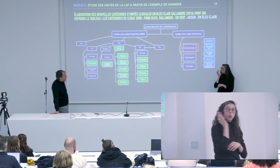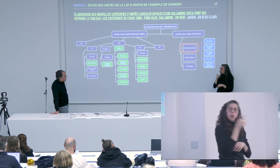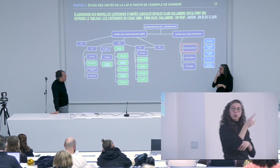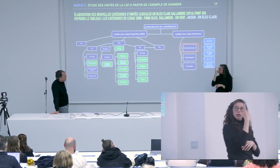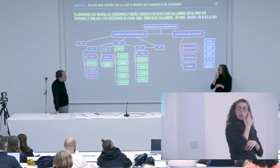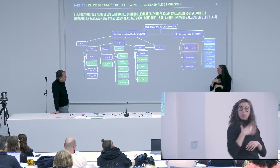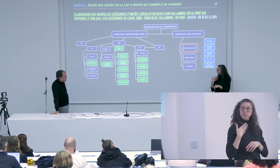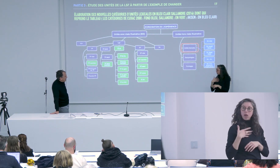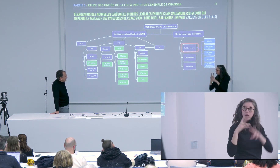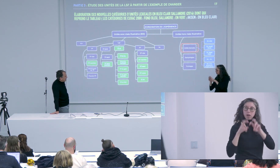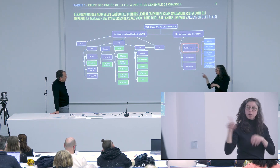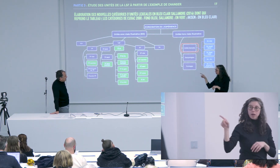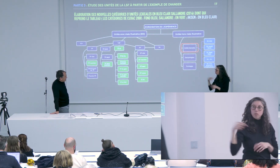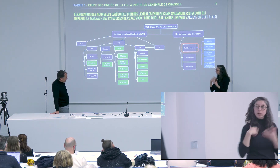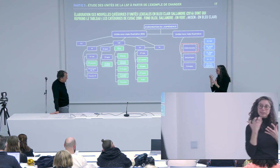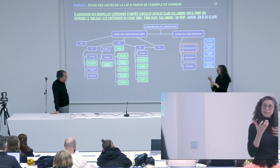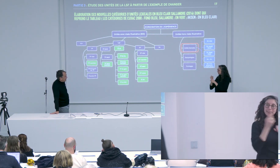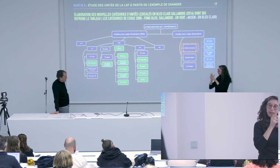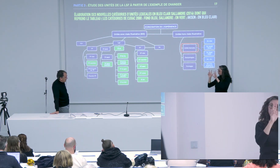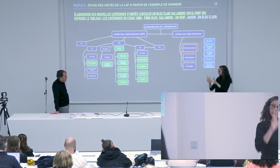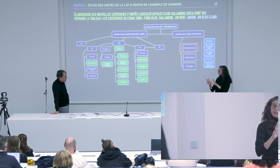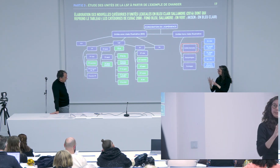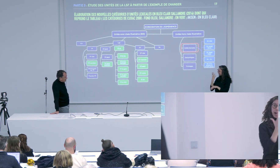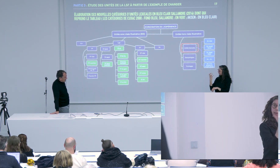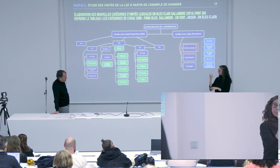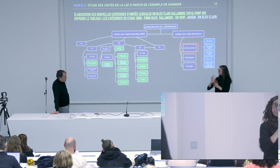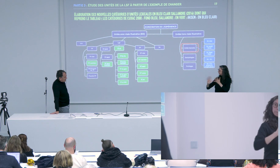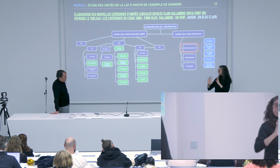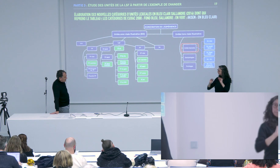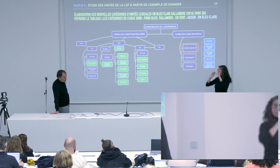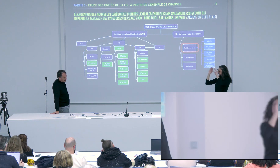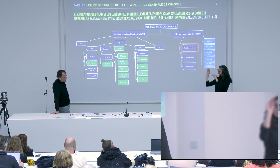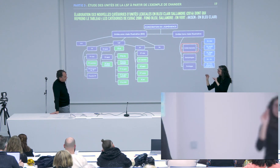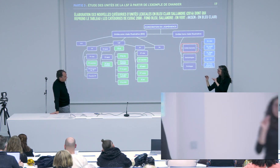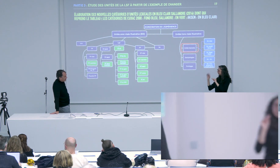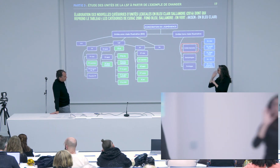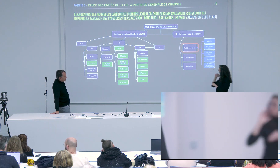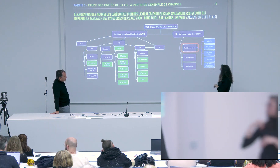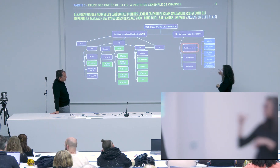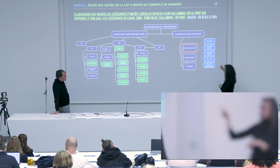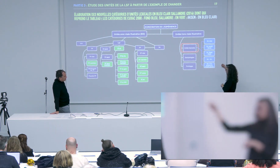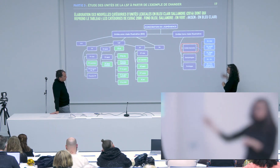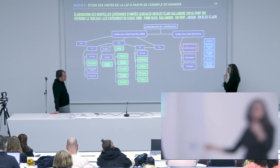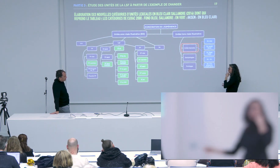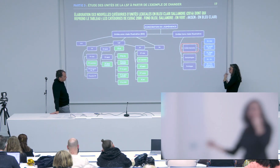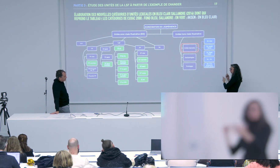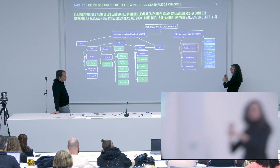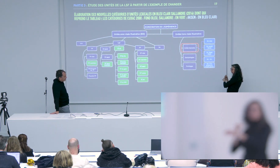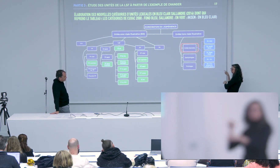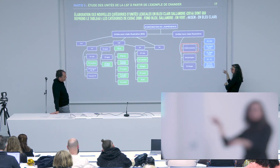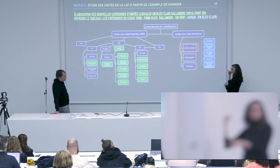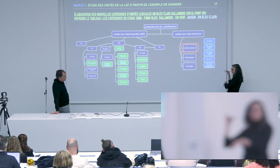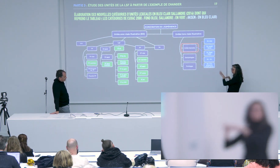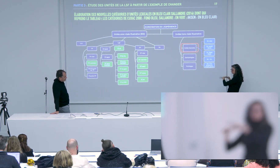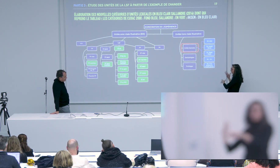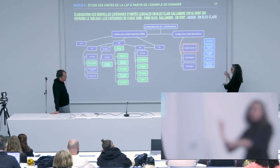creuser cet aspect de la recherche parce que c'est pour ça que je voulais travailler tout à'heure avec un informaticien pour travailler sur